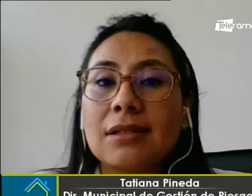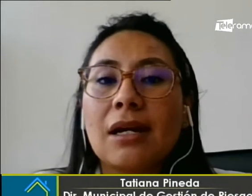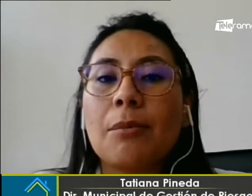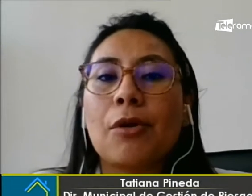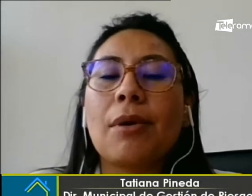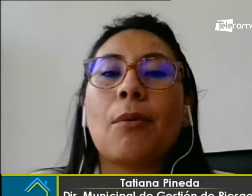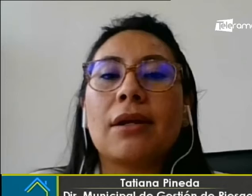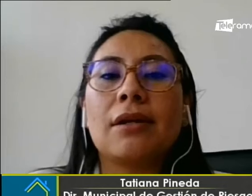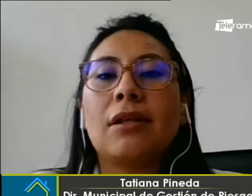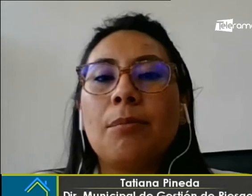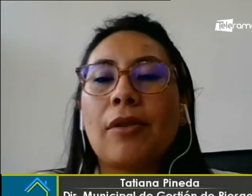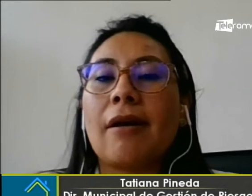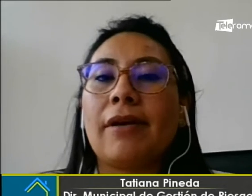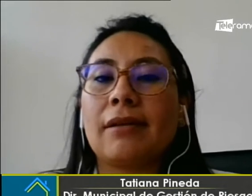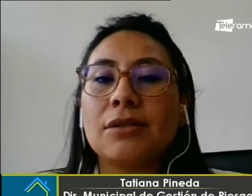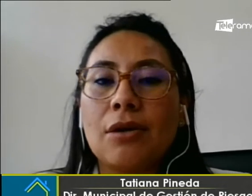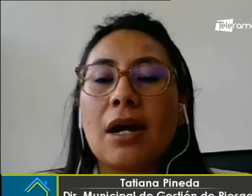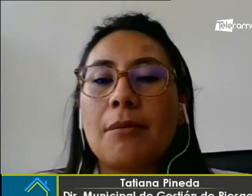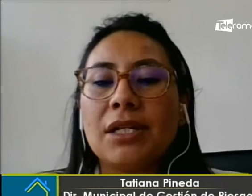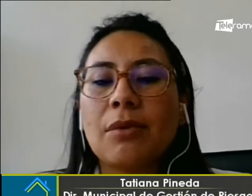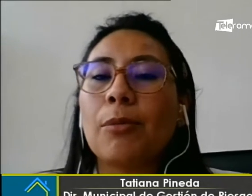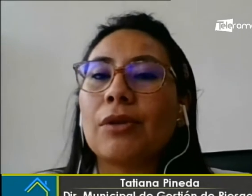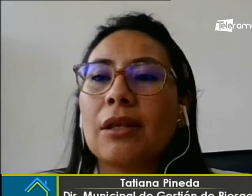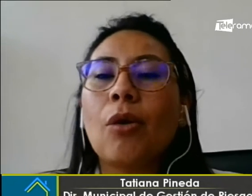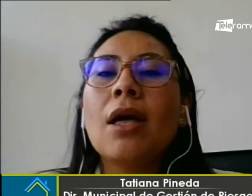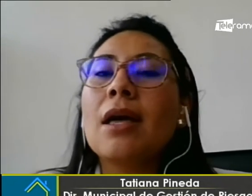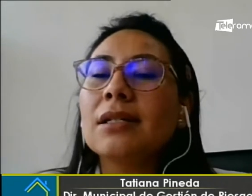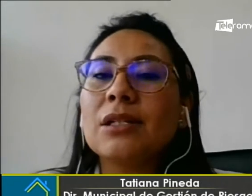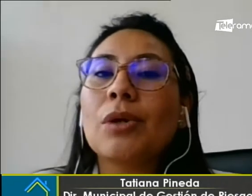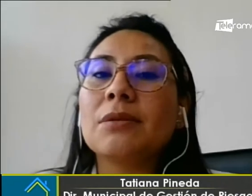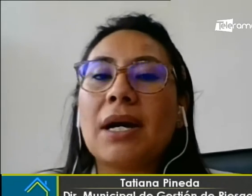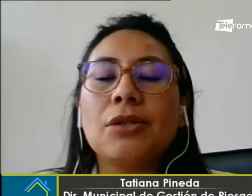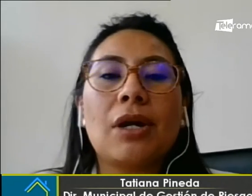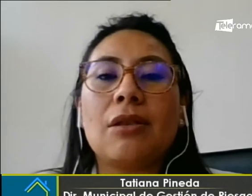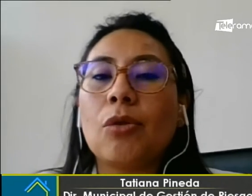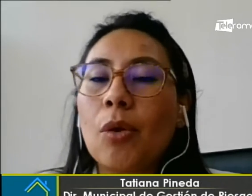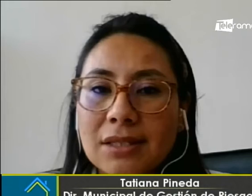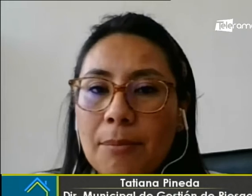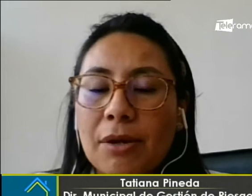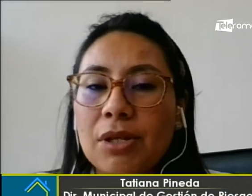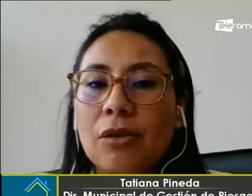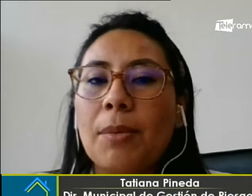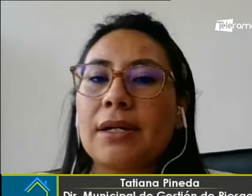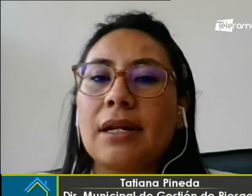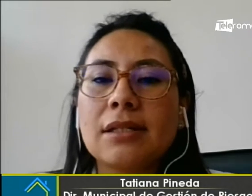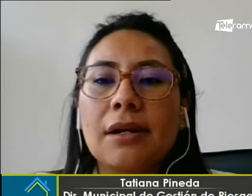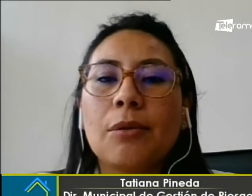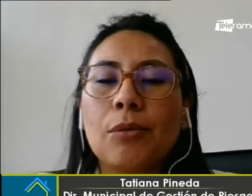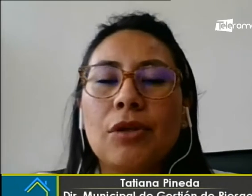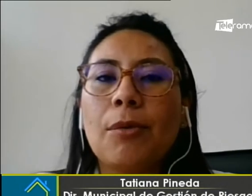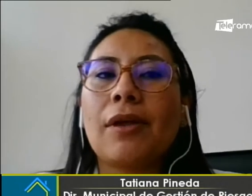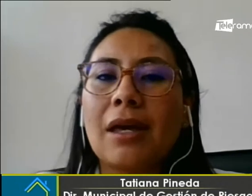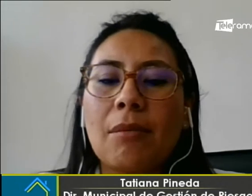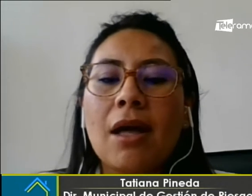una ordenanza que prohíbe cualquier tipo de afectación a la misma y, por lo tanto, este es un espacio que no está permitido para realizar